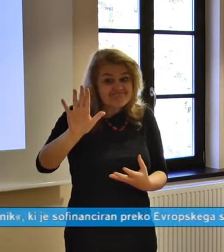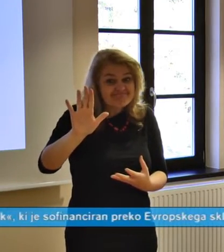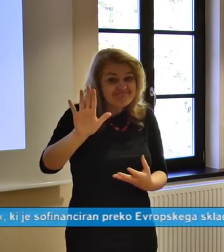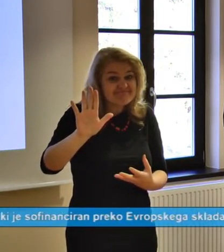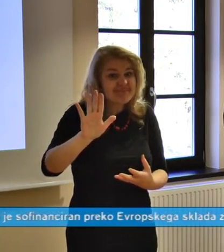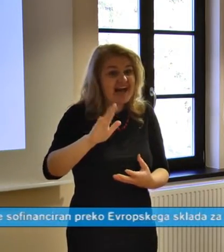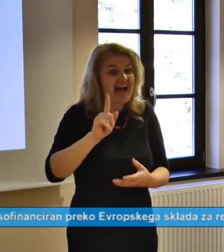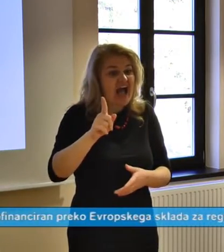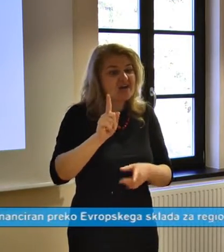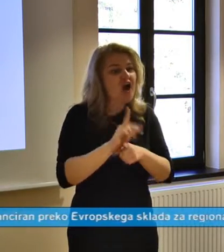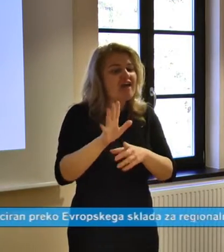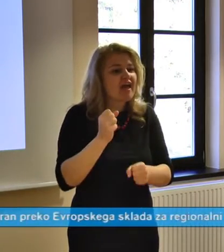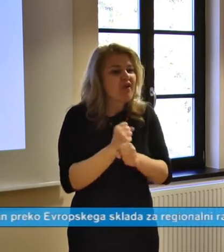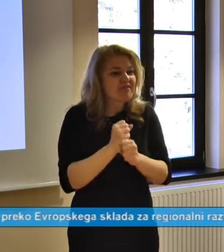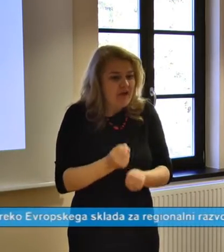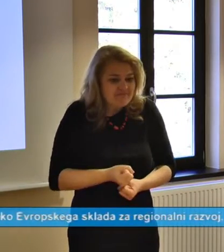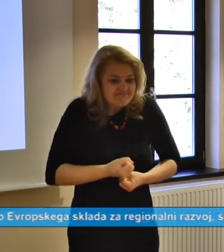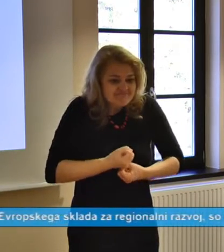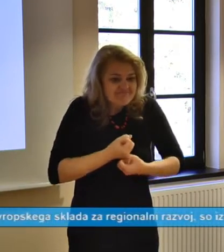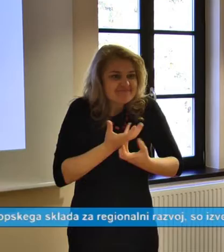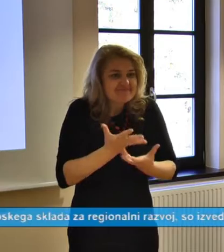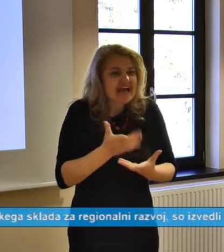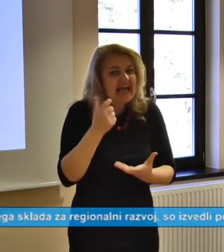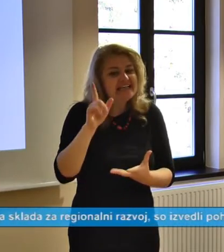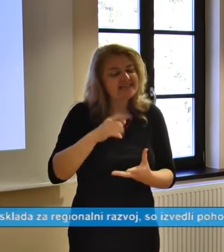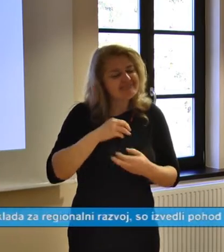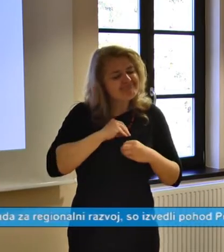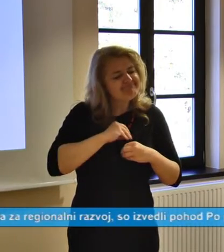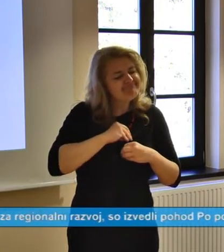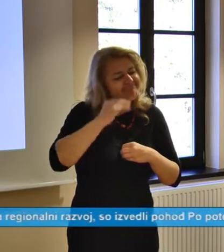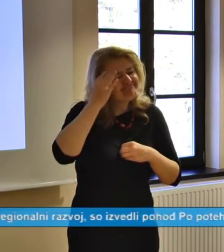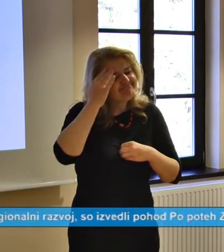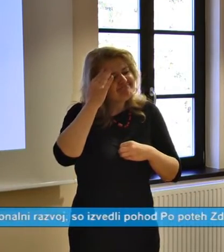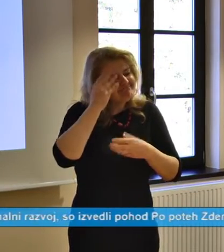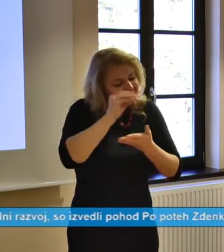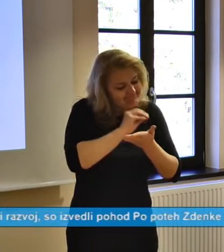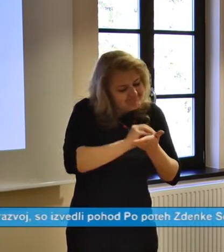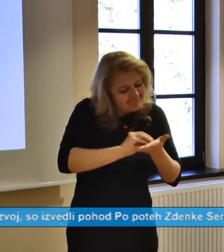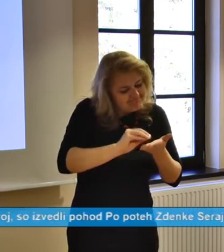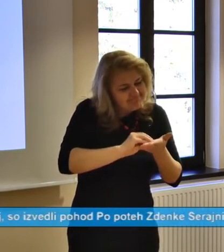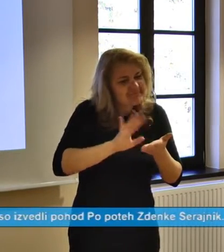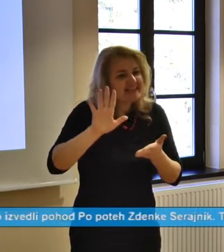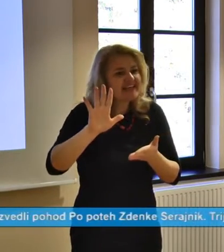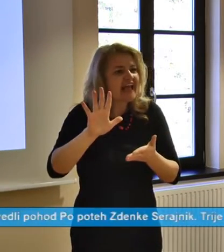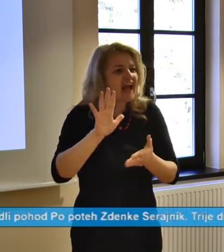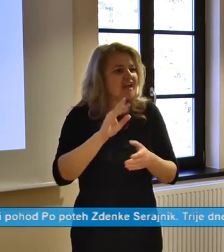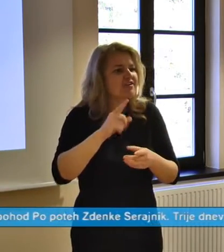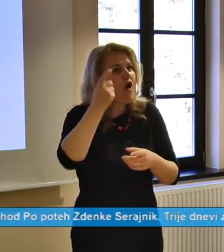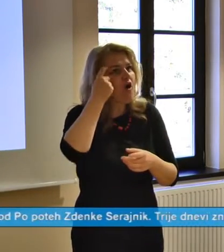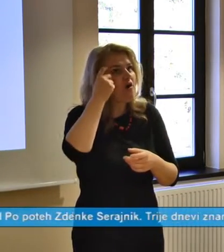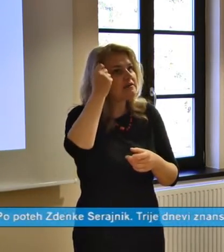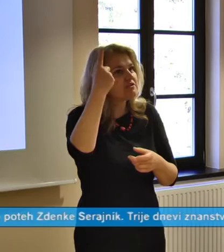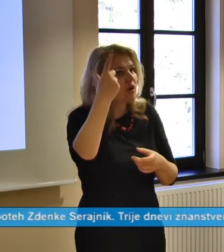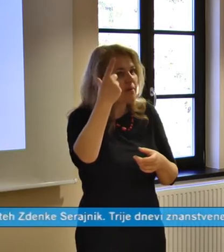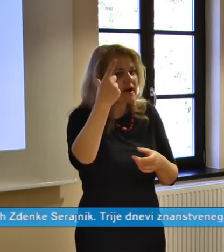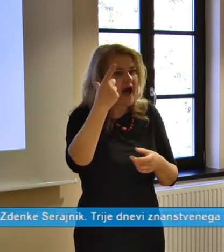ki so njeni produkt, ki so iz njejšne, ki so sad njenega intelekta